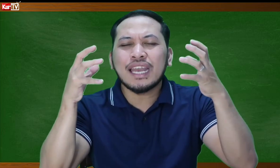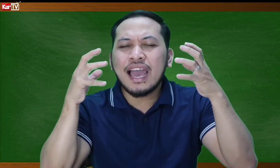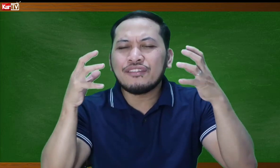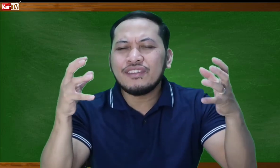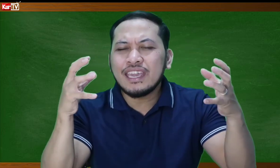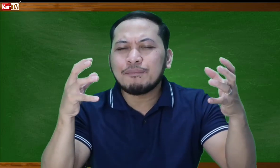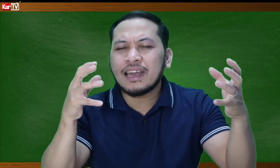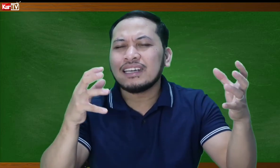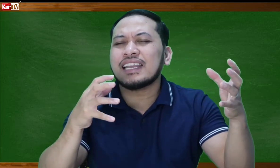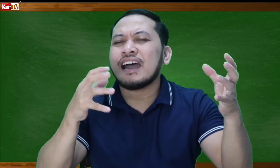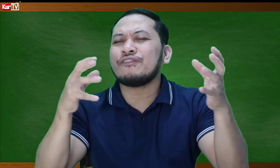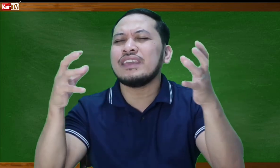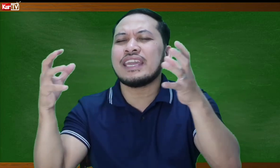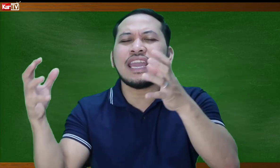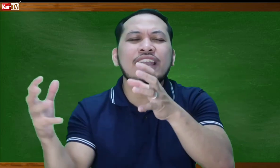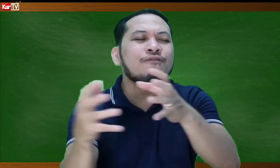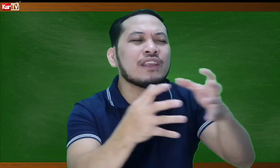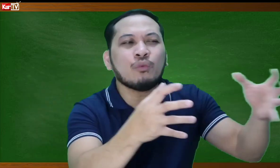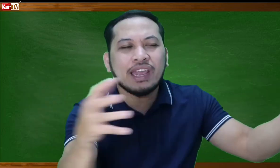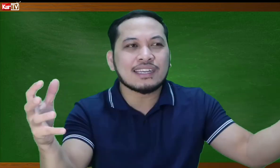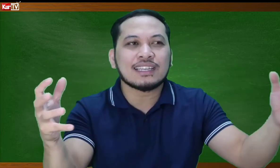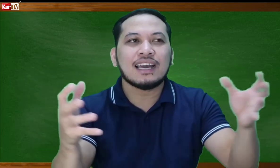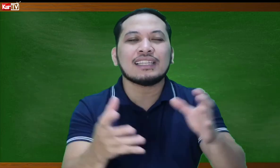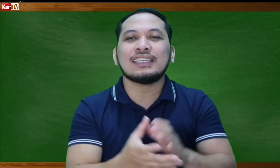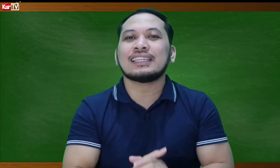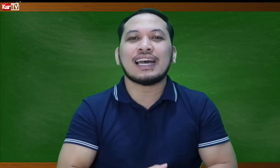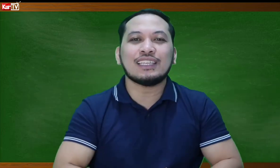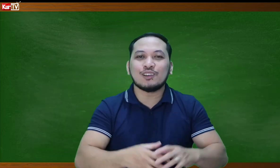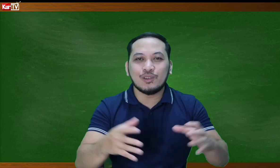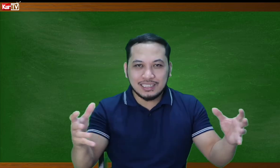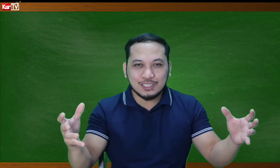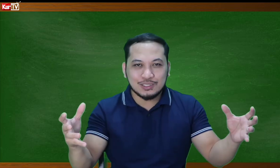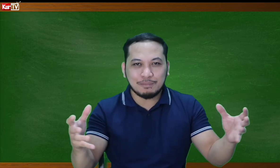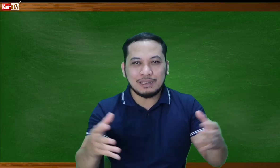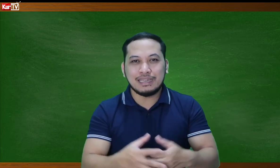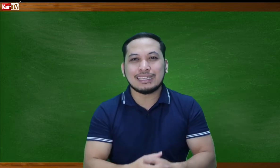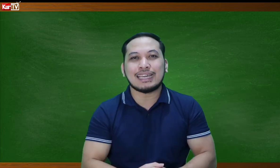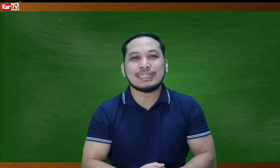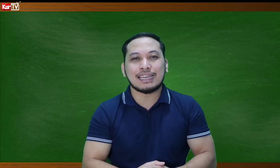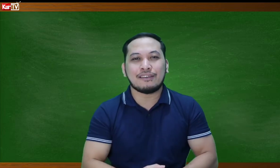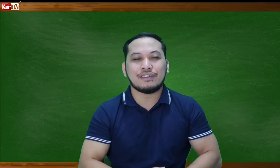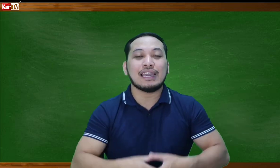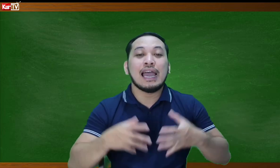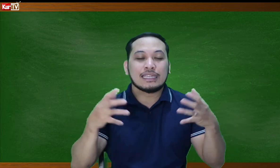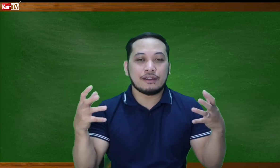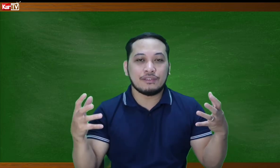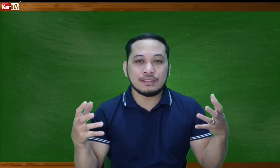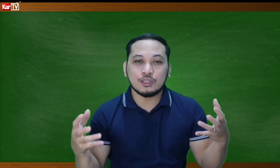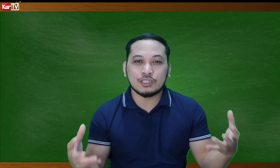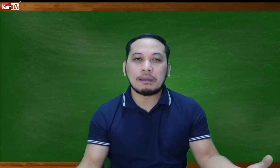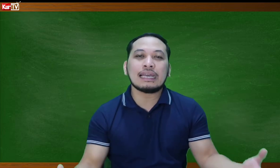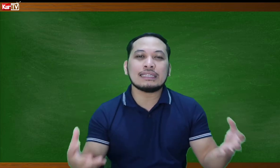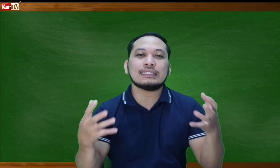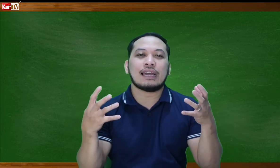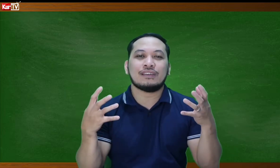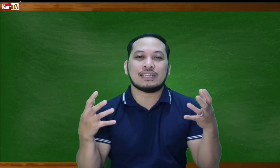traffic. Parang traffic everywhere. So, lahat yata ng lugar dito sa Pilipinas ay traffic. Traffic dito sa Pasig, traffic sa